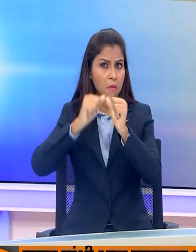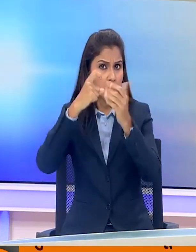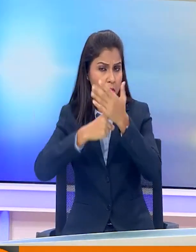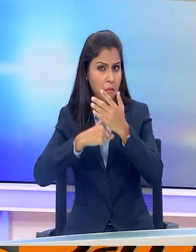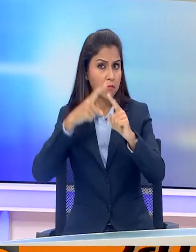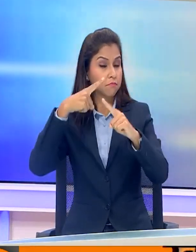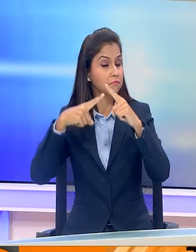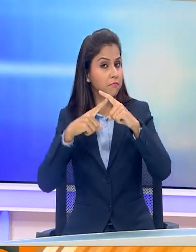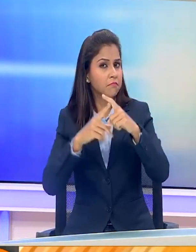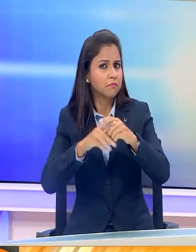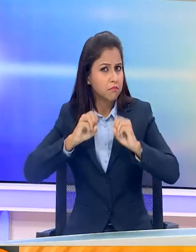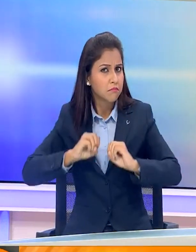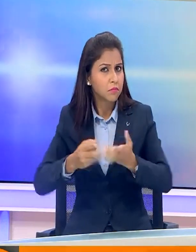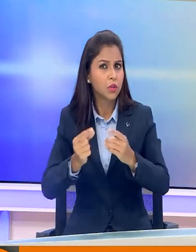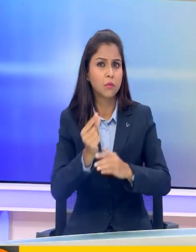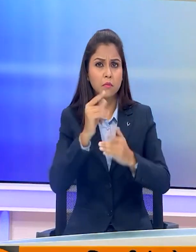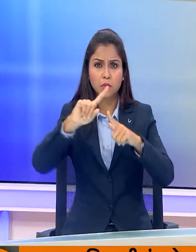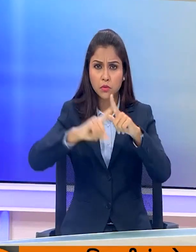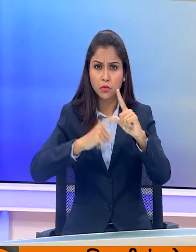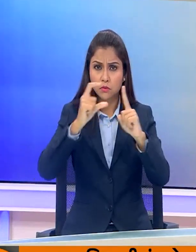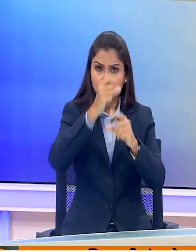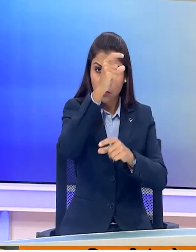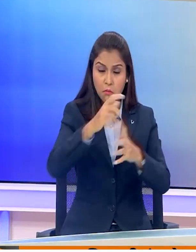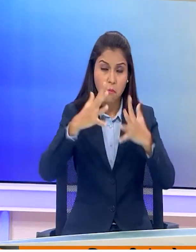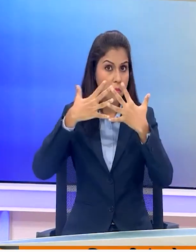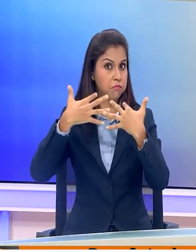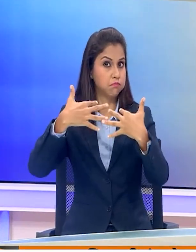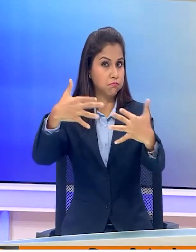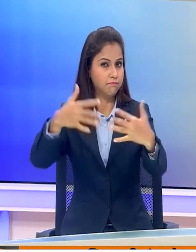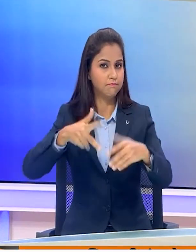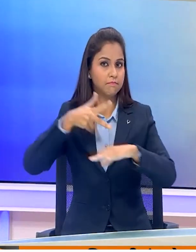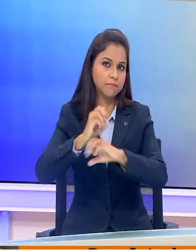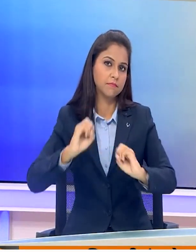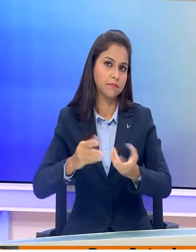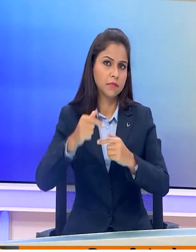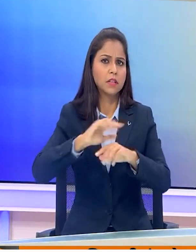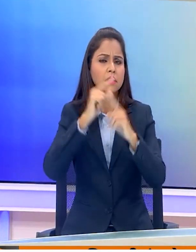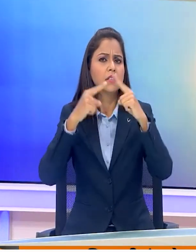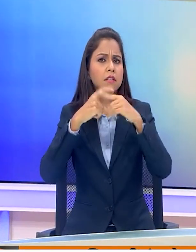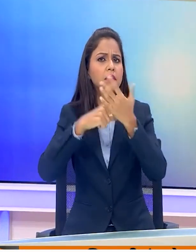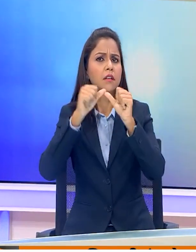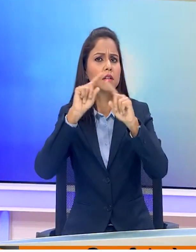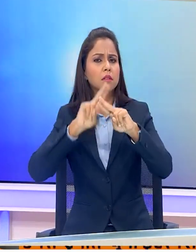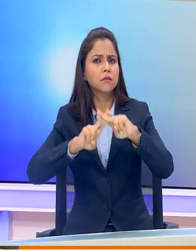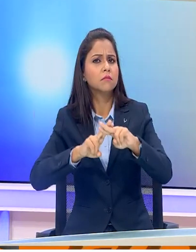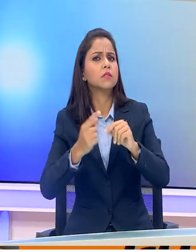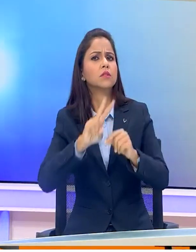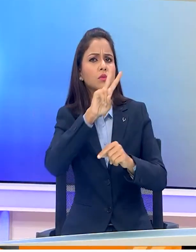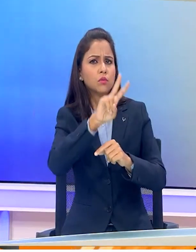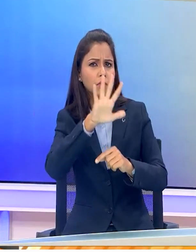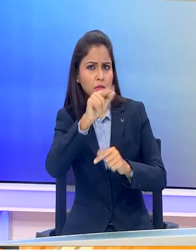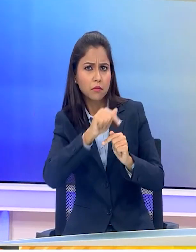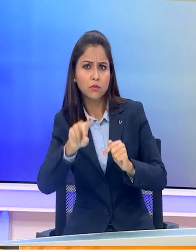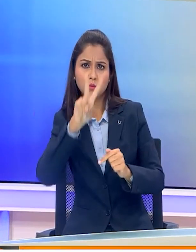और प्राश्टुपती जगतीब धनकर इस मेग शो का शुभारंब करेंगे ट्रेड शो 25 सितंबर से 29